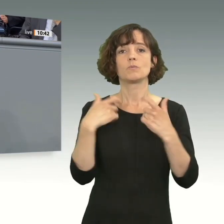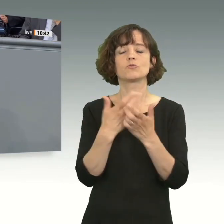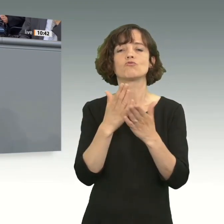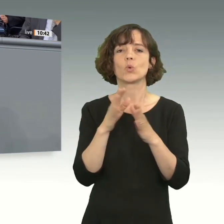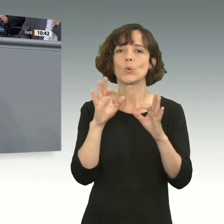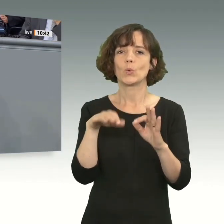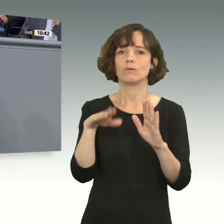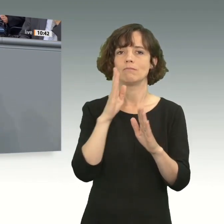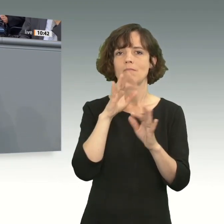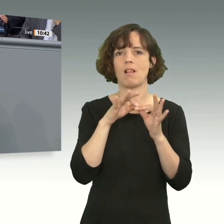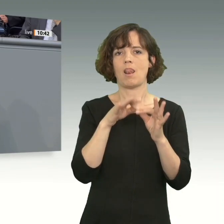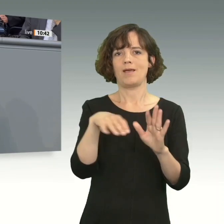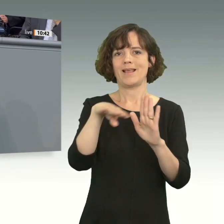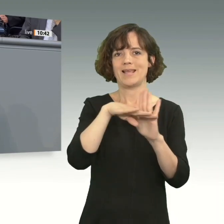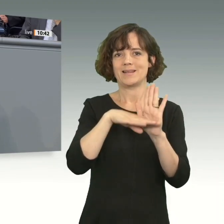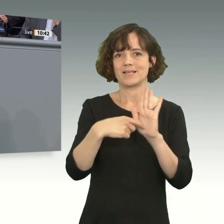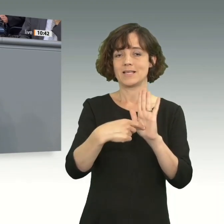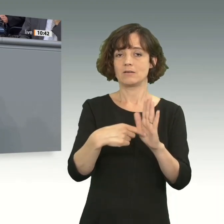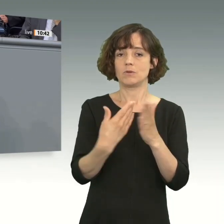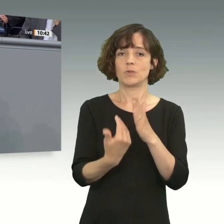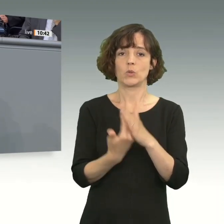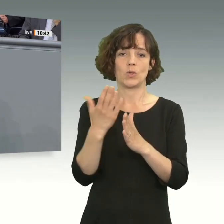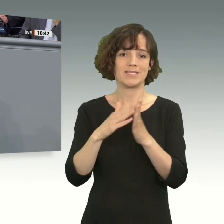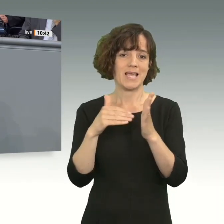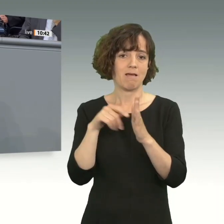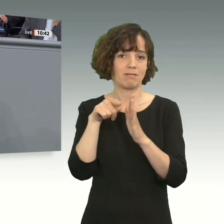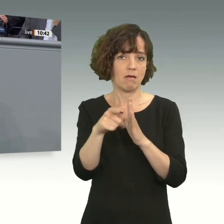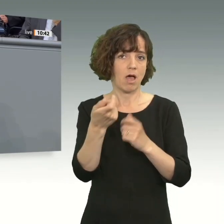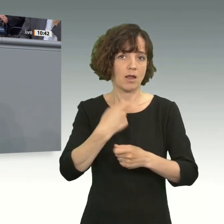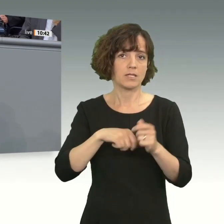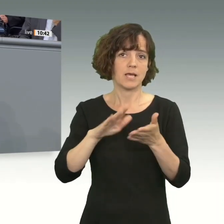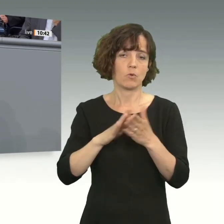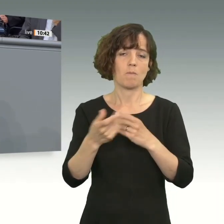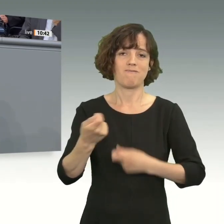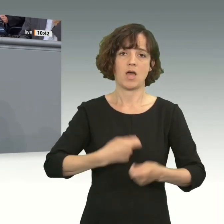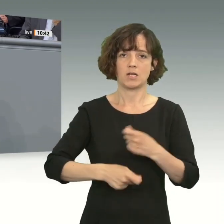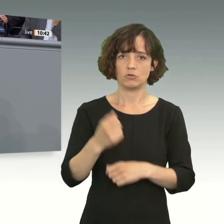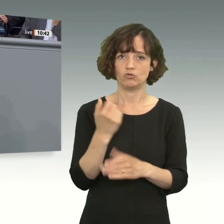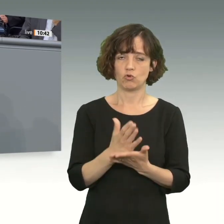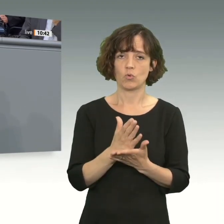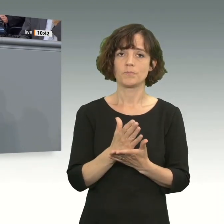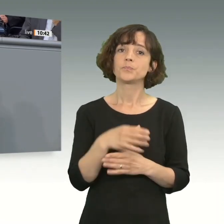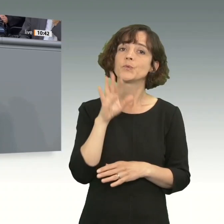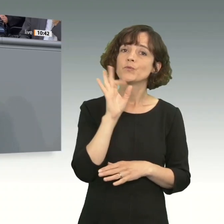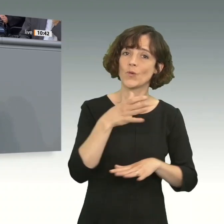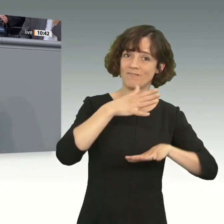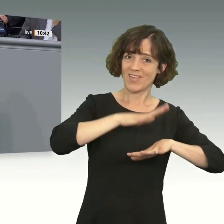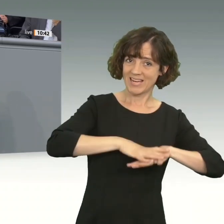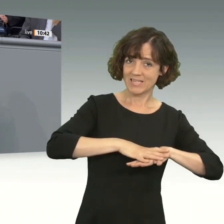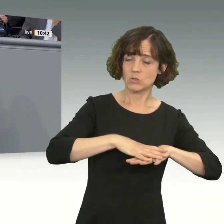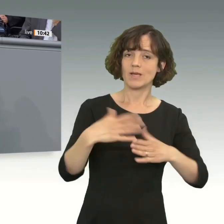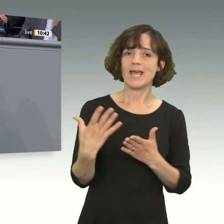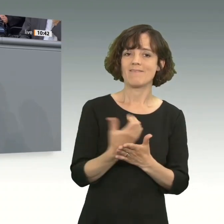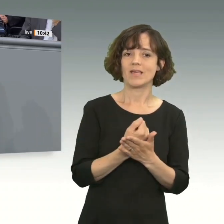Leitlinien vorgelegt und mit beispielsweise Neuseeland in einem Handelsabkommen verhandelt. Für die Vernetzung von